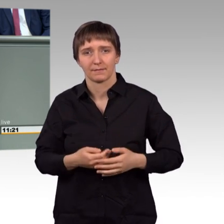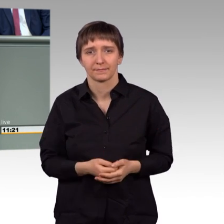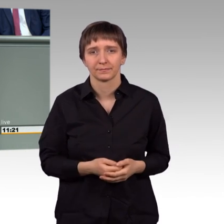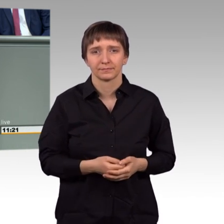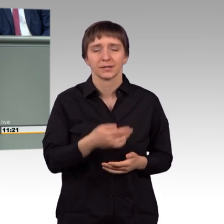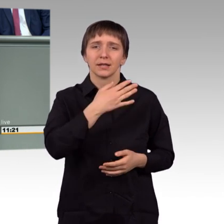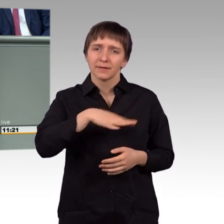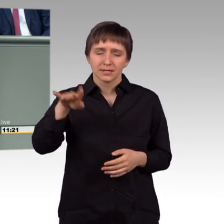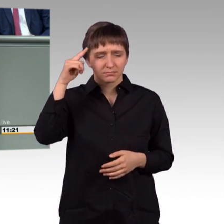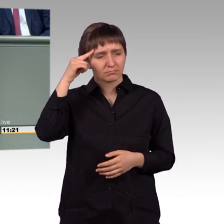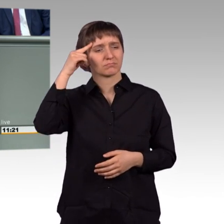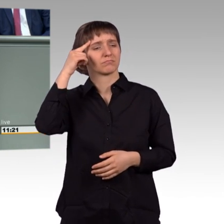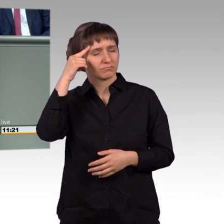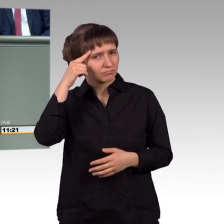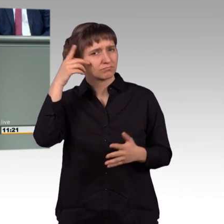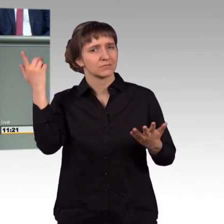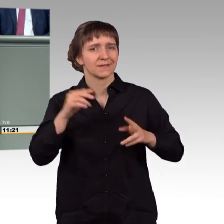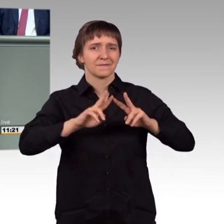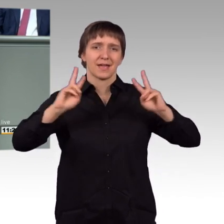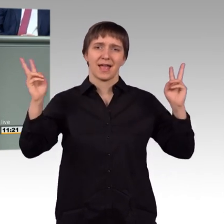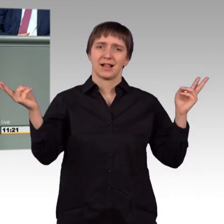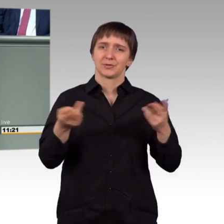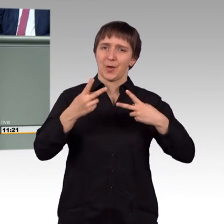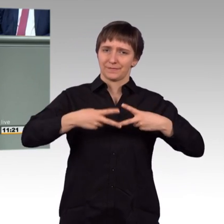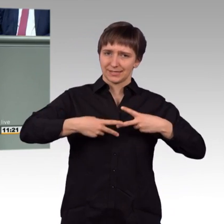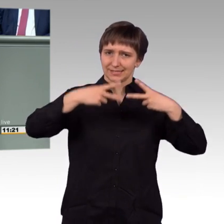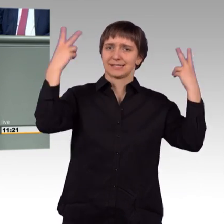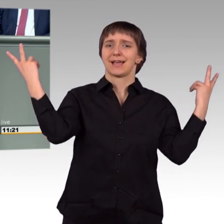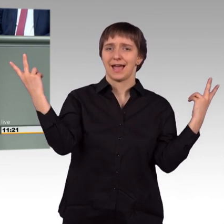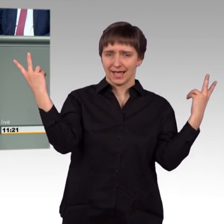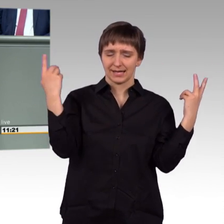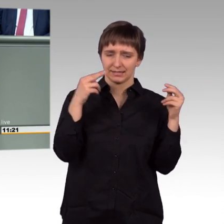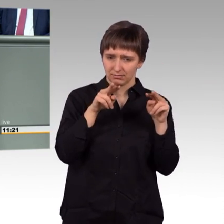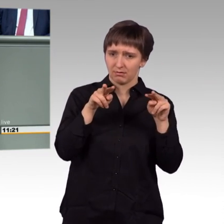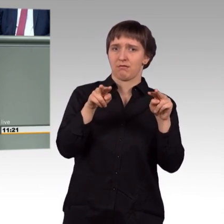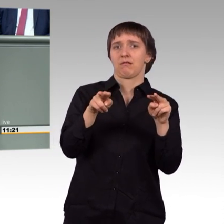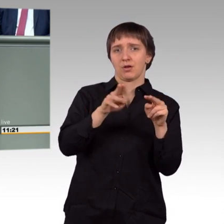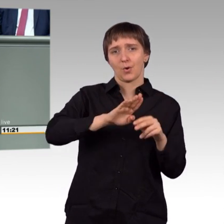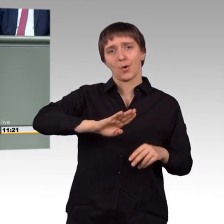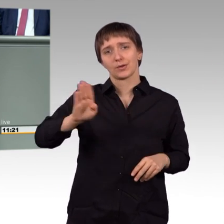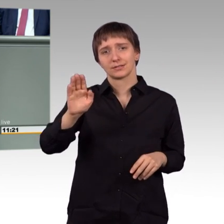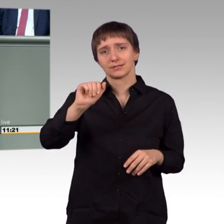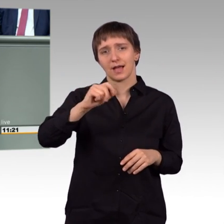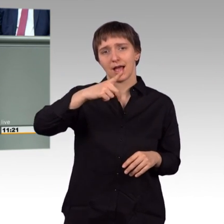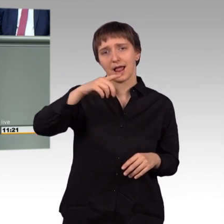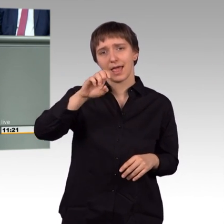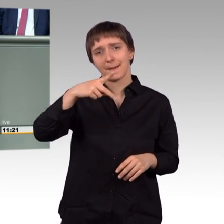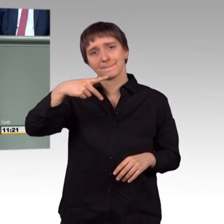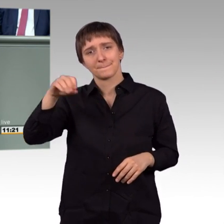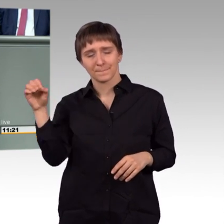dass nach dem Aufschrei der Weltöffentlichkeit während des Kampfes um Ost-Aleppo und am Ende ja auch der militärische